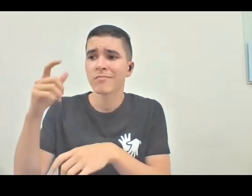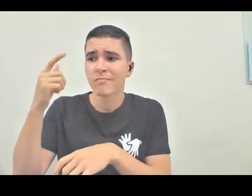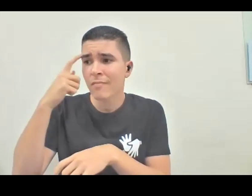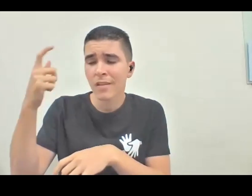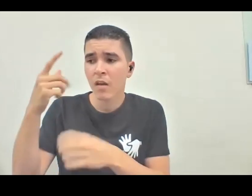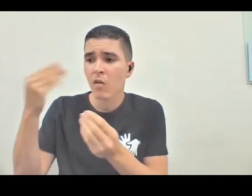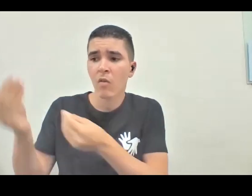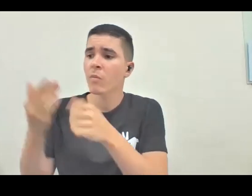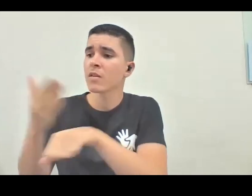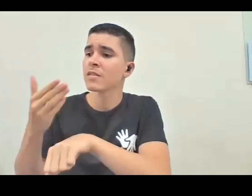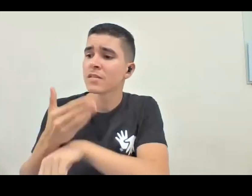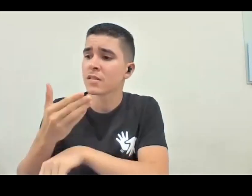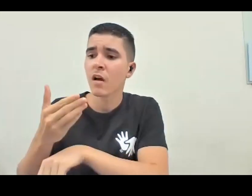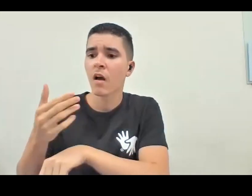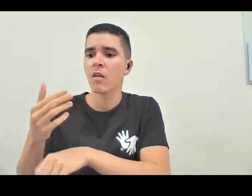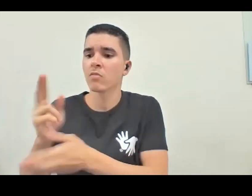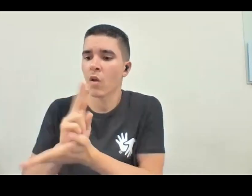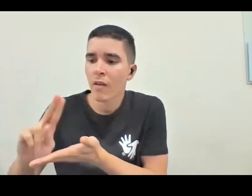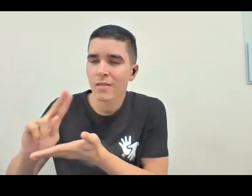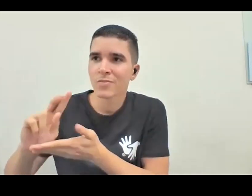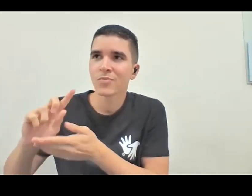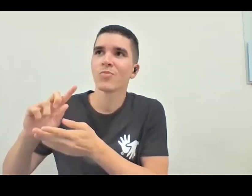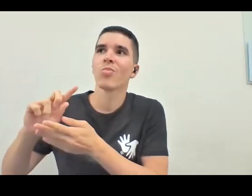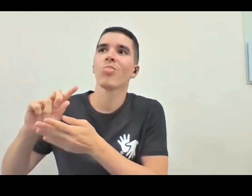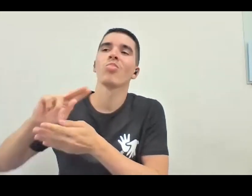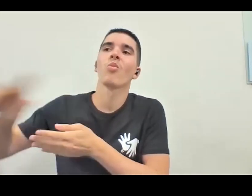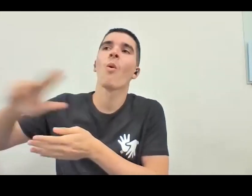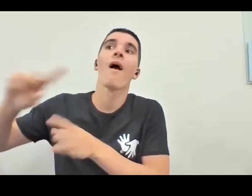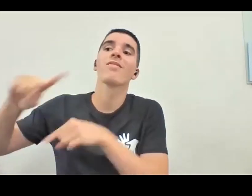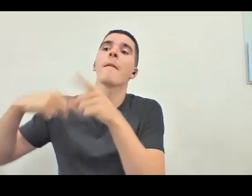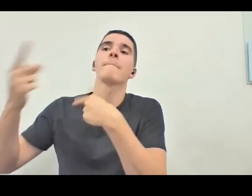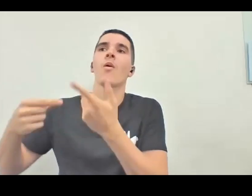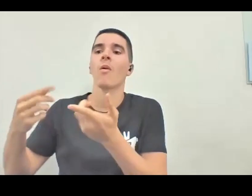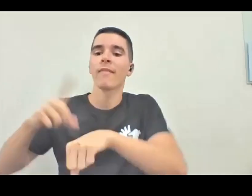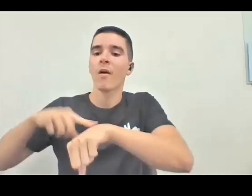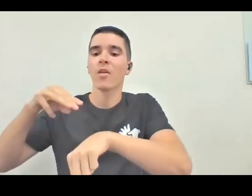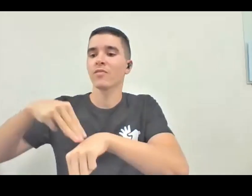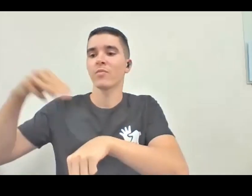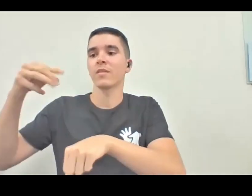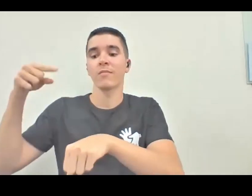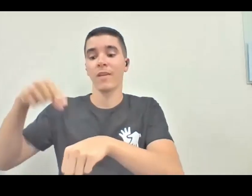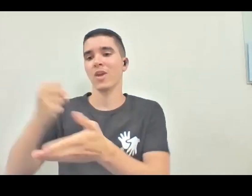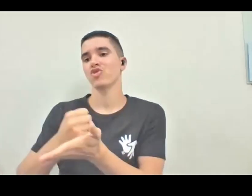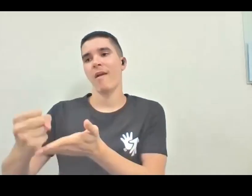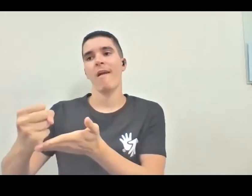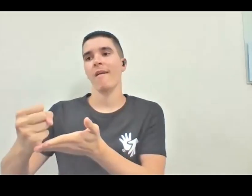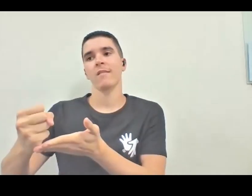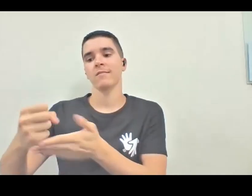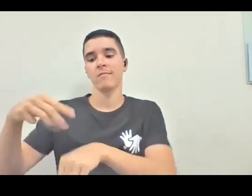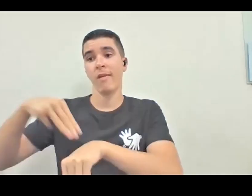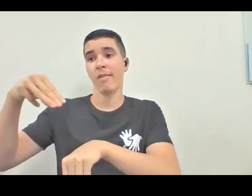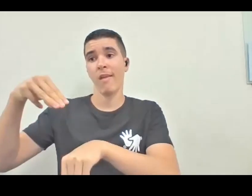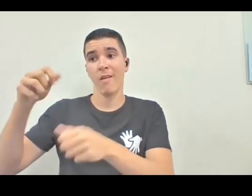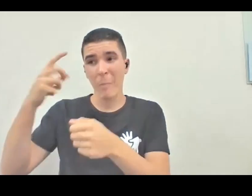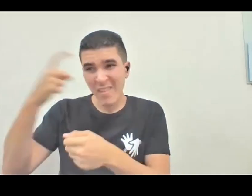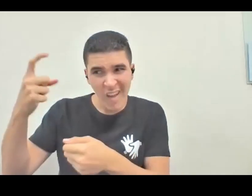universidade, não depois que eles estão lá pensando no mestrado deles, daí já era, já era, depois ainda já era, então